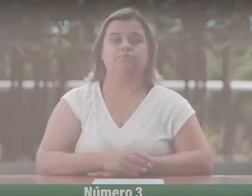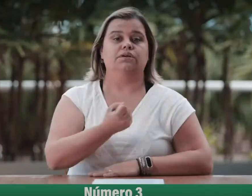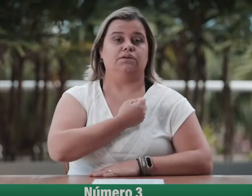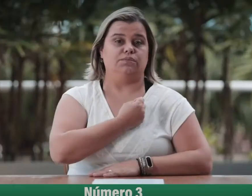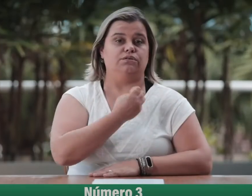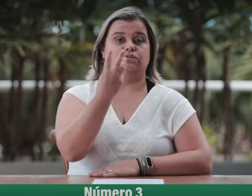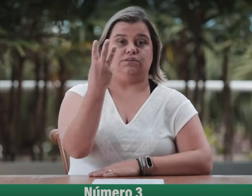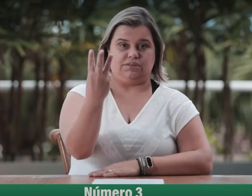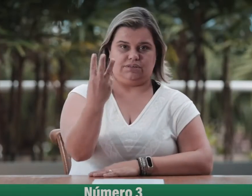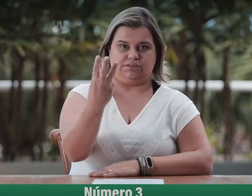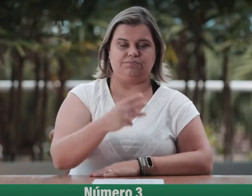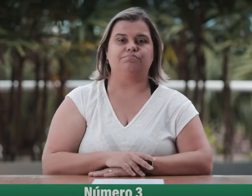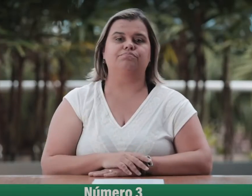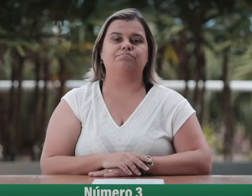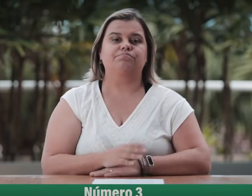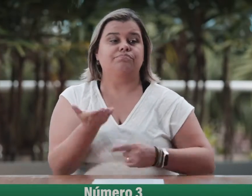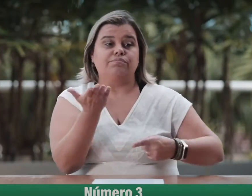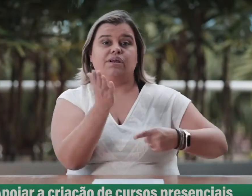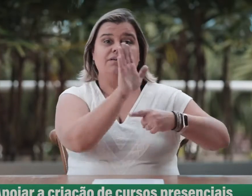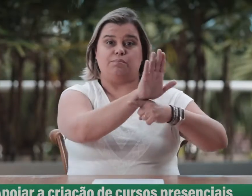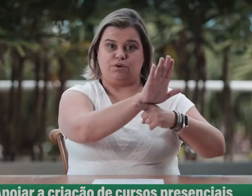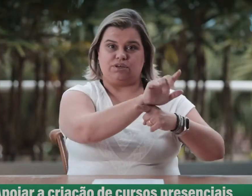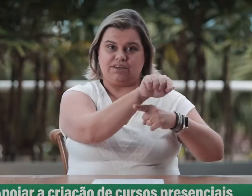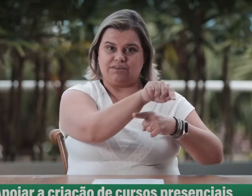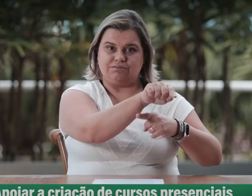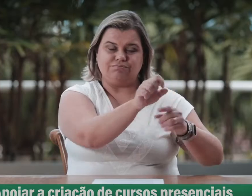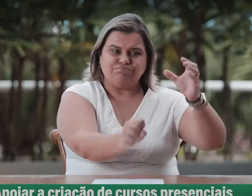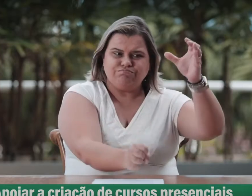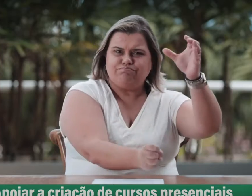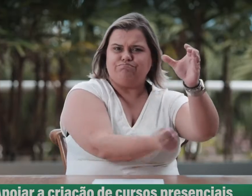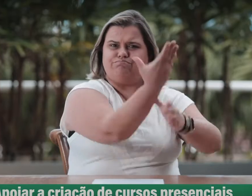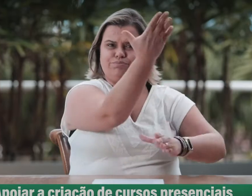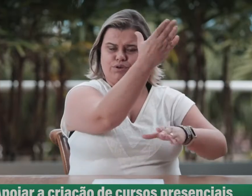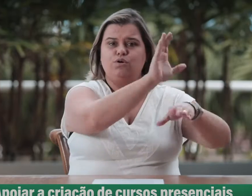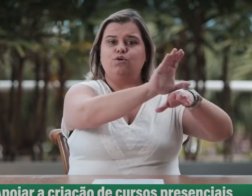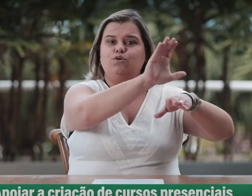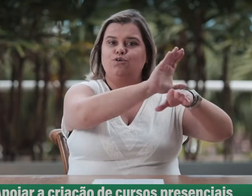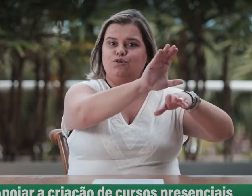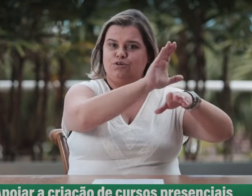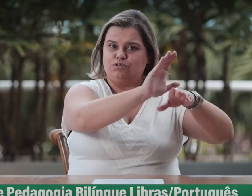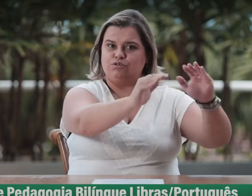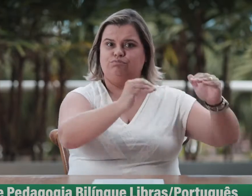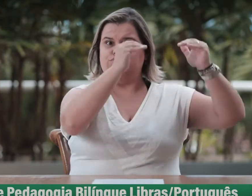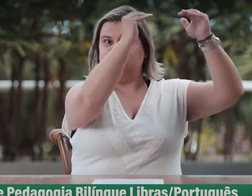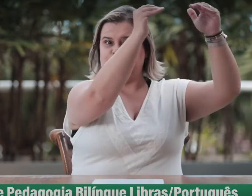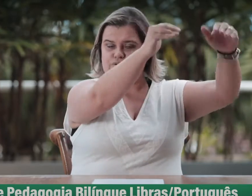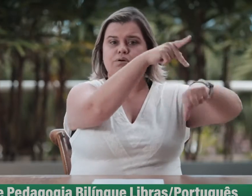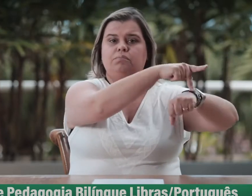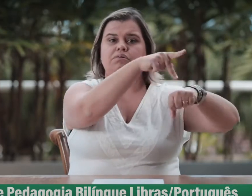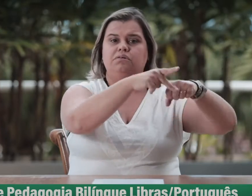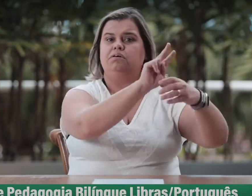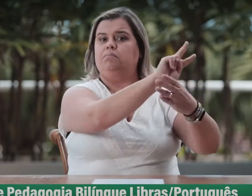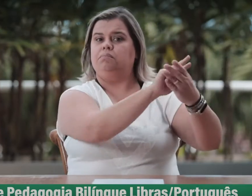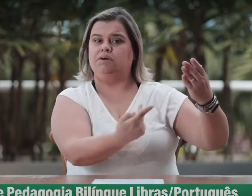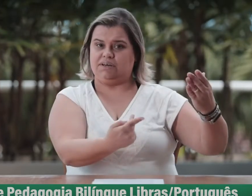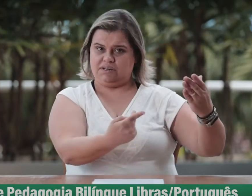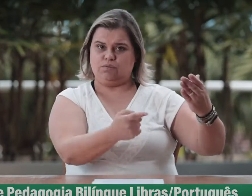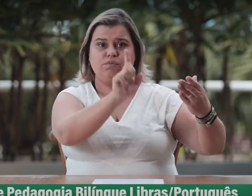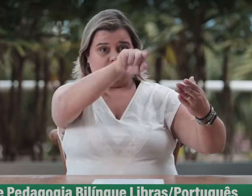3. Apoiar a criação de cursos presenciais de pedagogia bilingue Libras Português